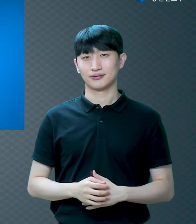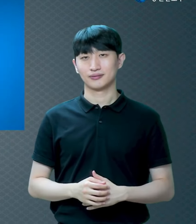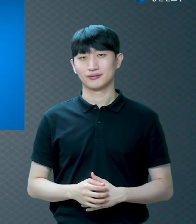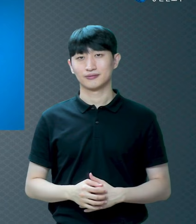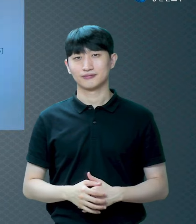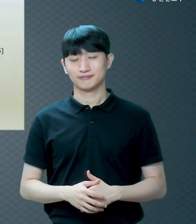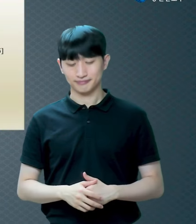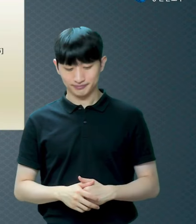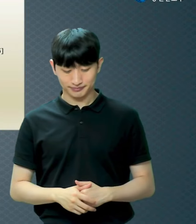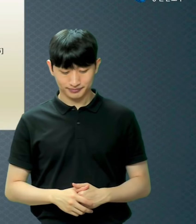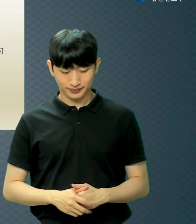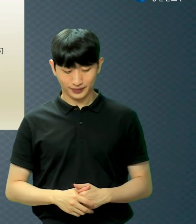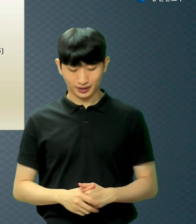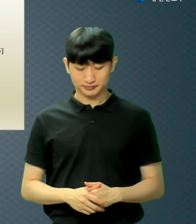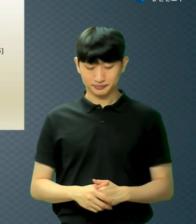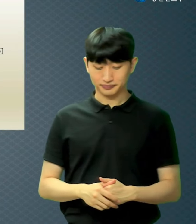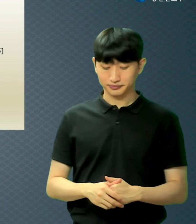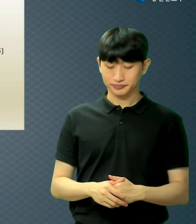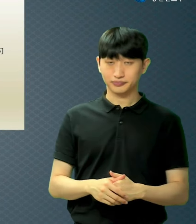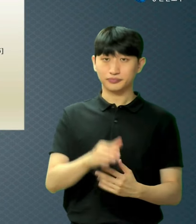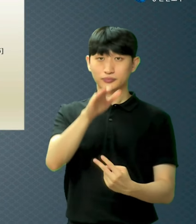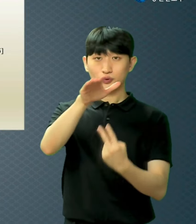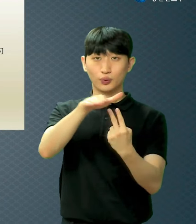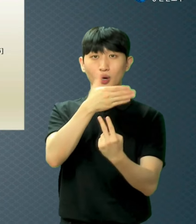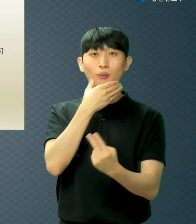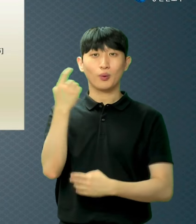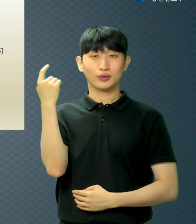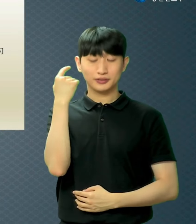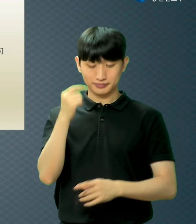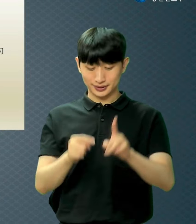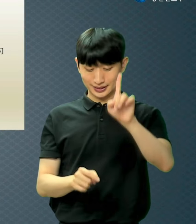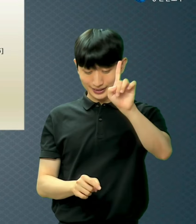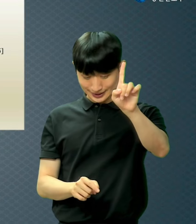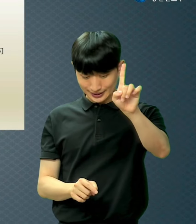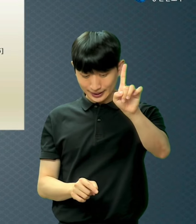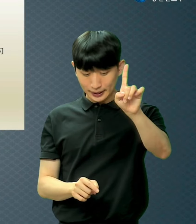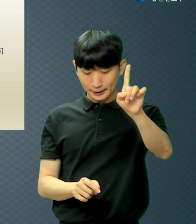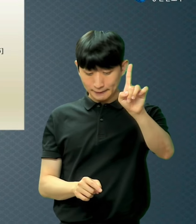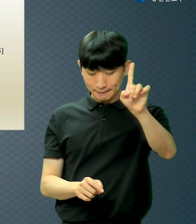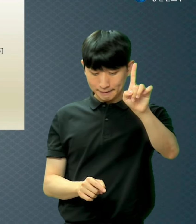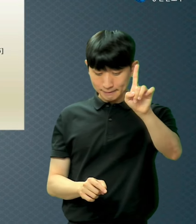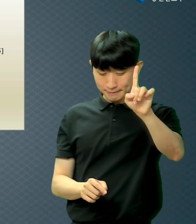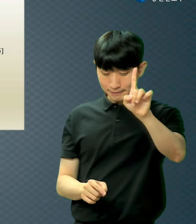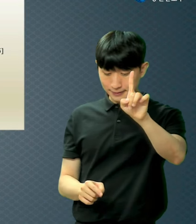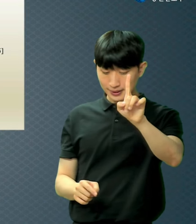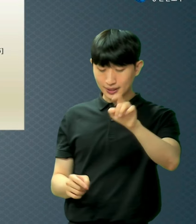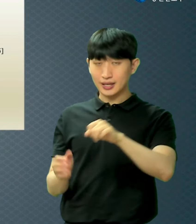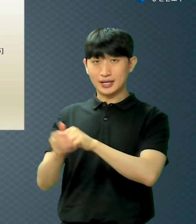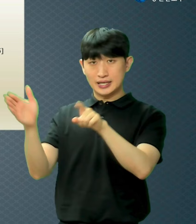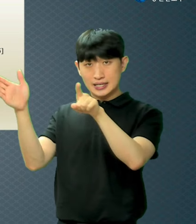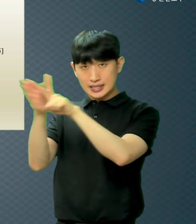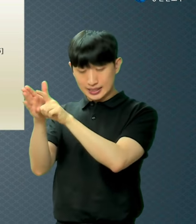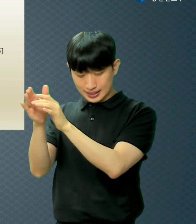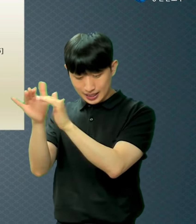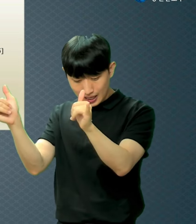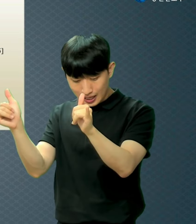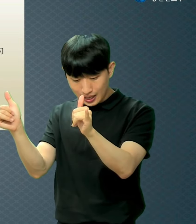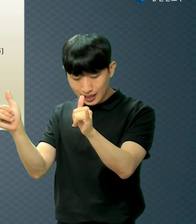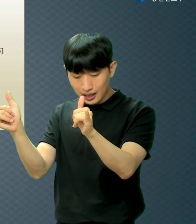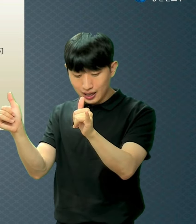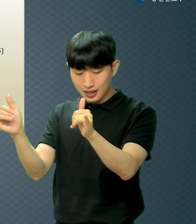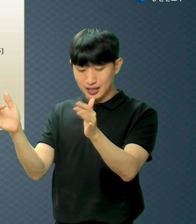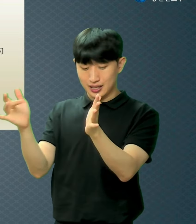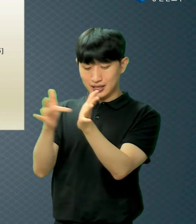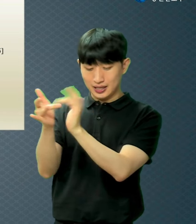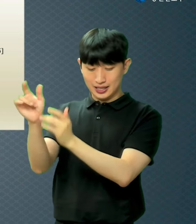요한복음 1장에 영접하는 자 곧 그 이름을 믿는 자들에게는 하나님의 자녀가